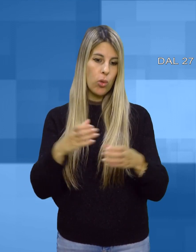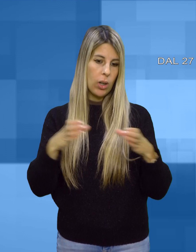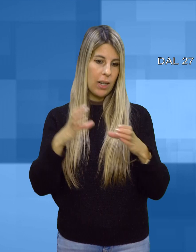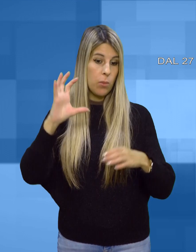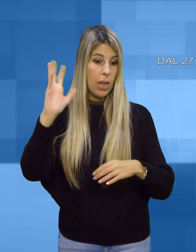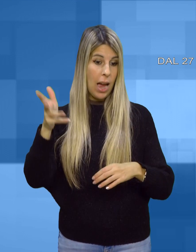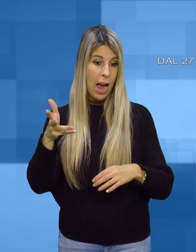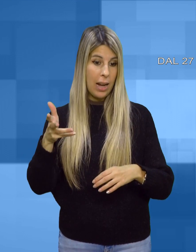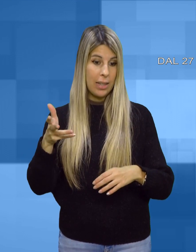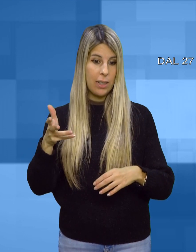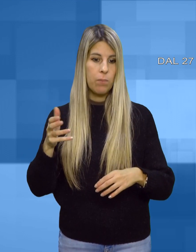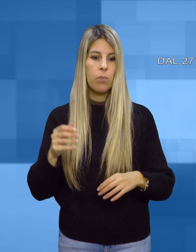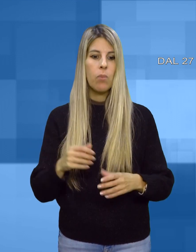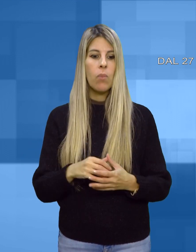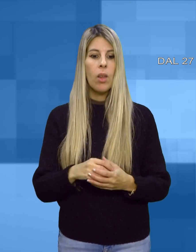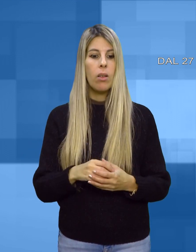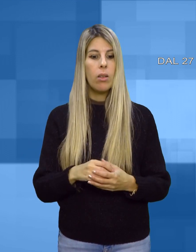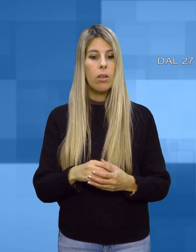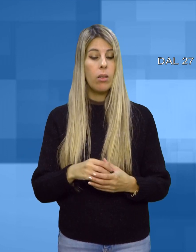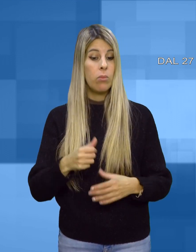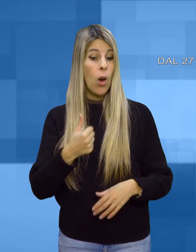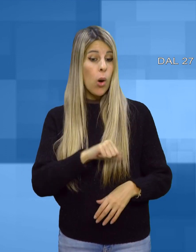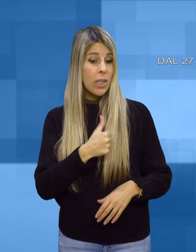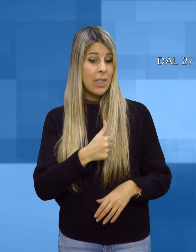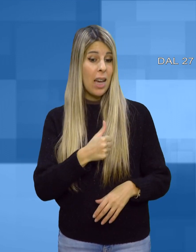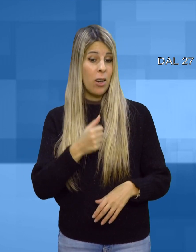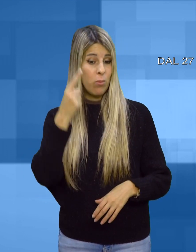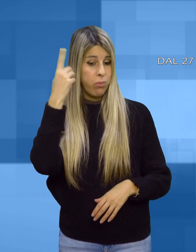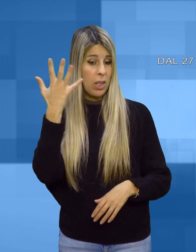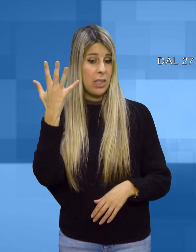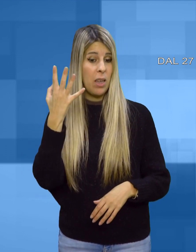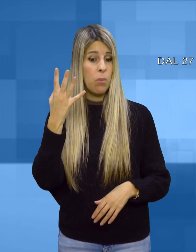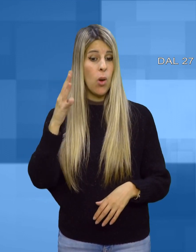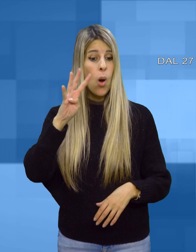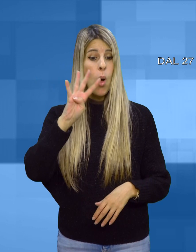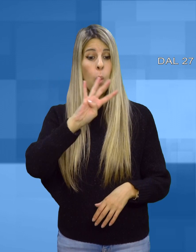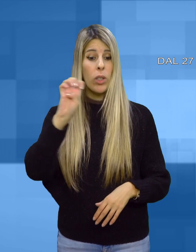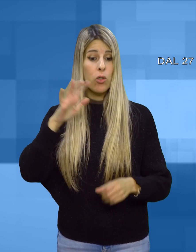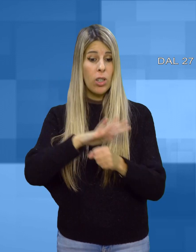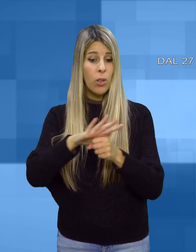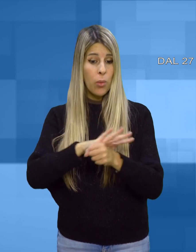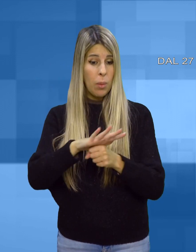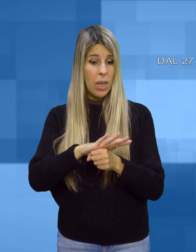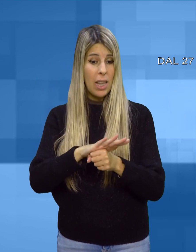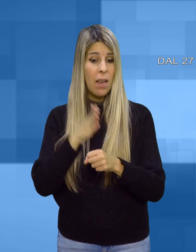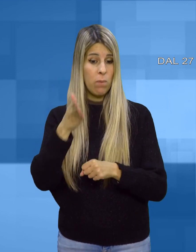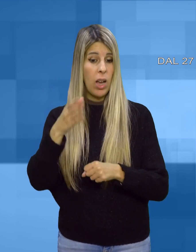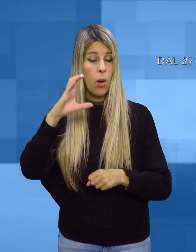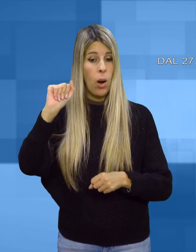200 si rivolgono ad altre associazioni se il paragone è replicato a livello regionale le fasce della povertà sono